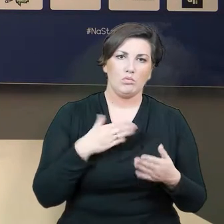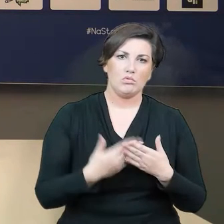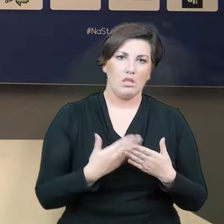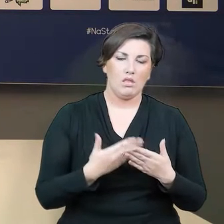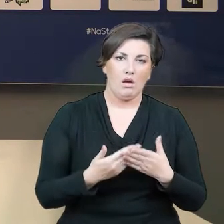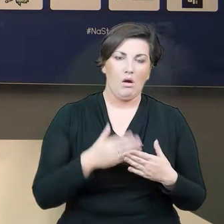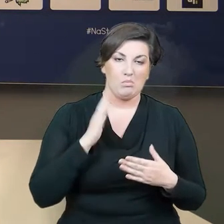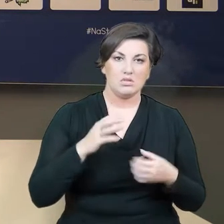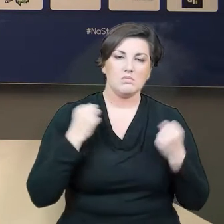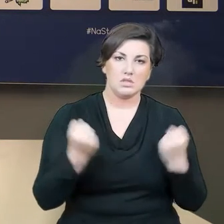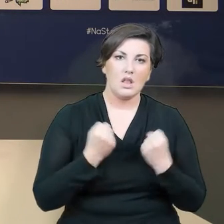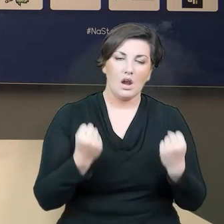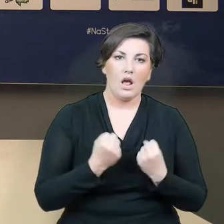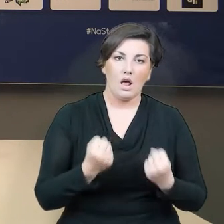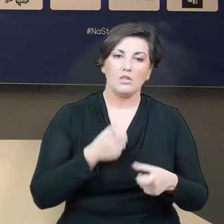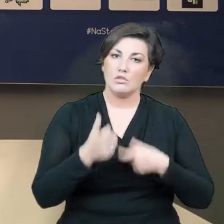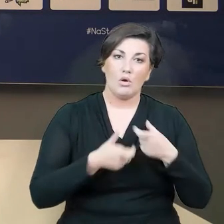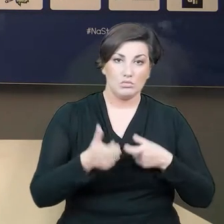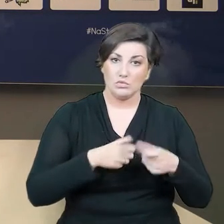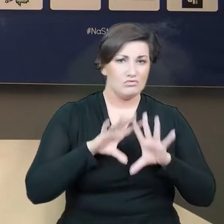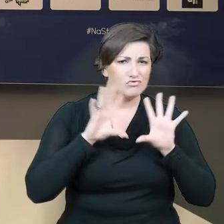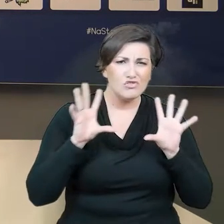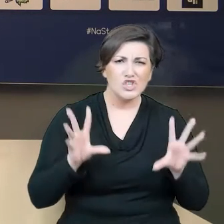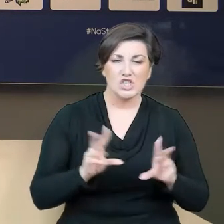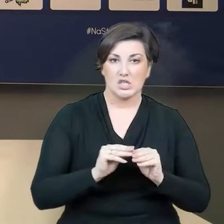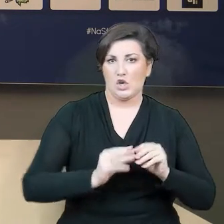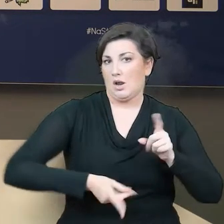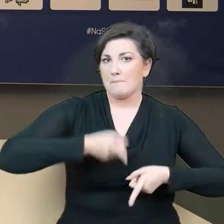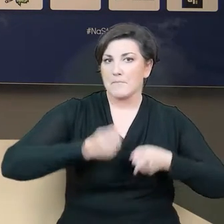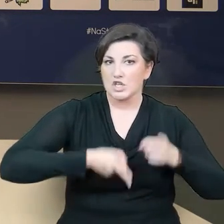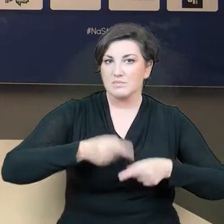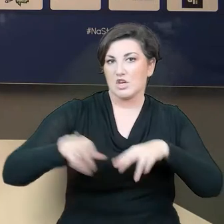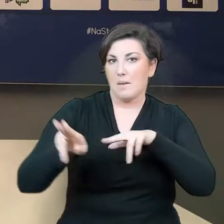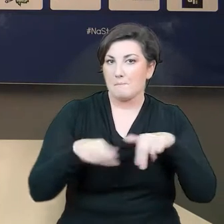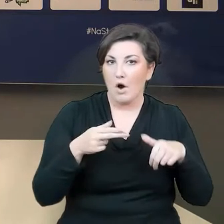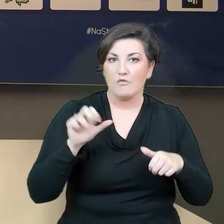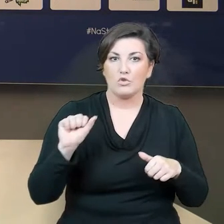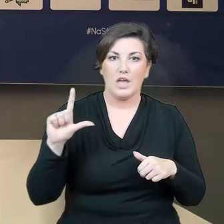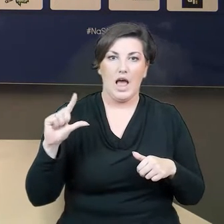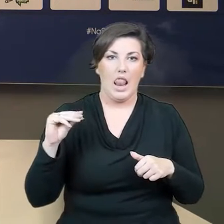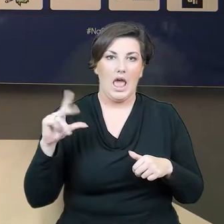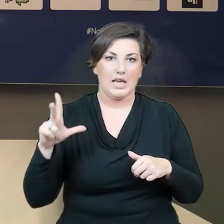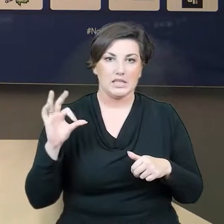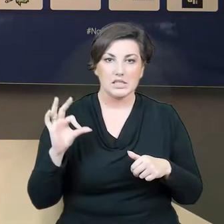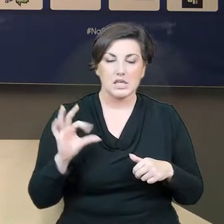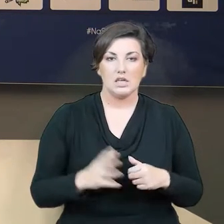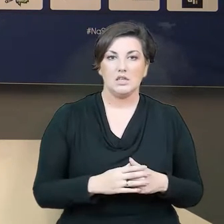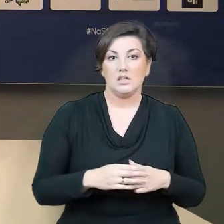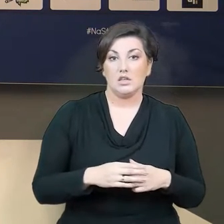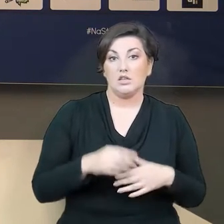się zrobić wszystko, żeby przyspieszyć powrót Aleksa i wprowadzić go znów